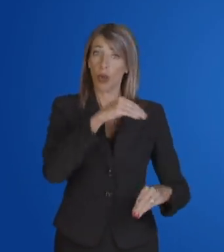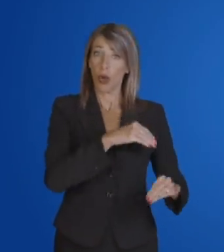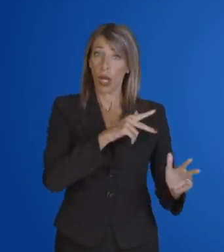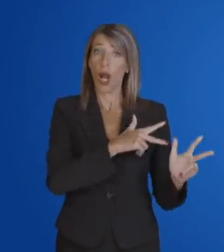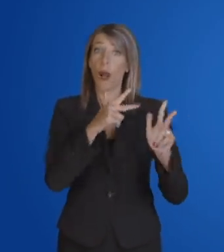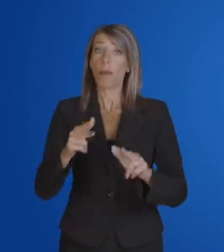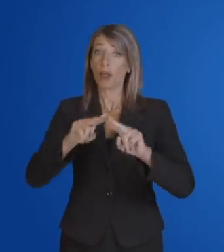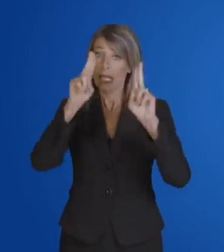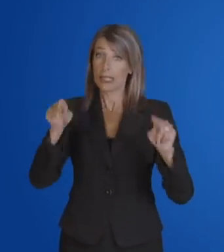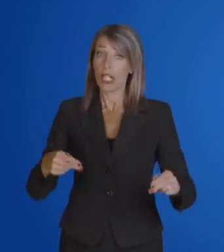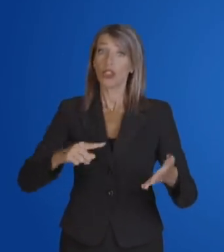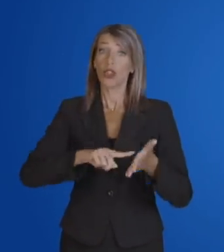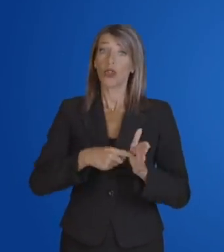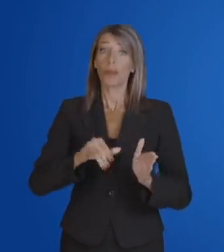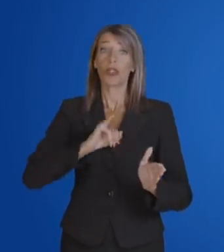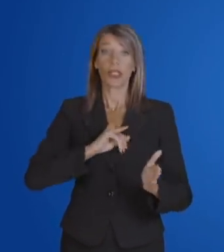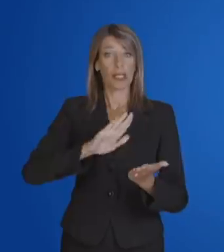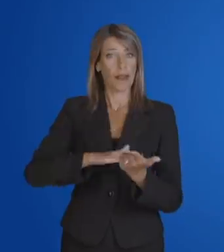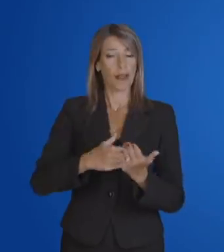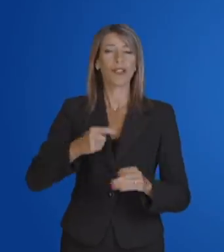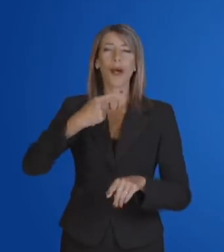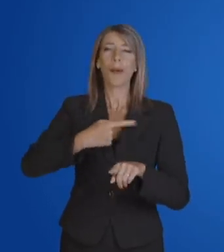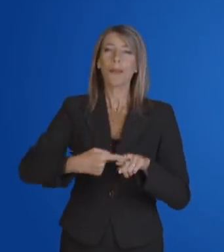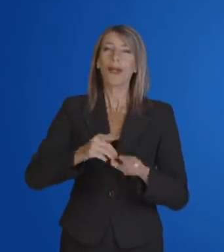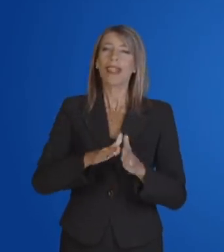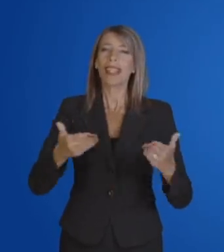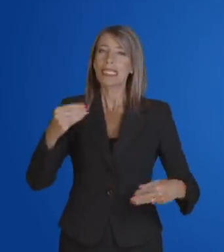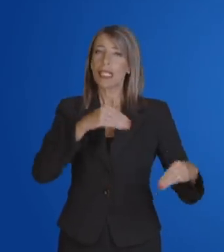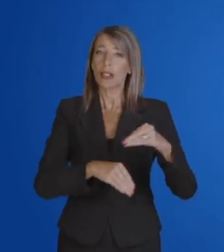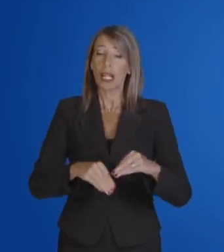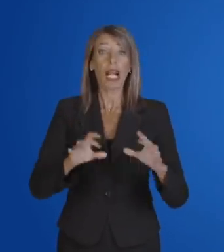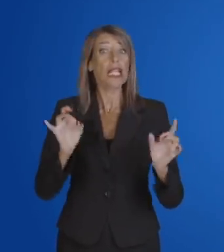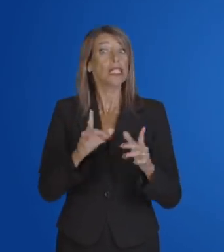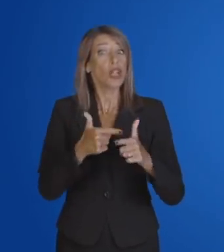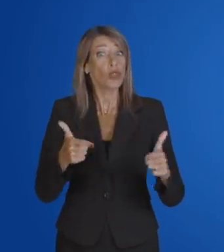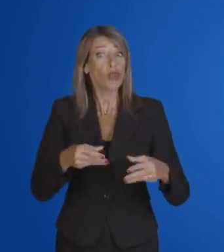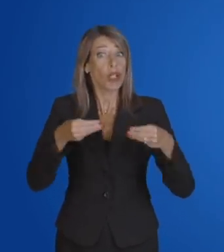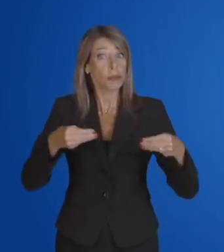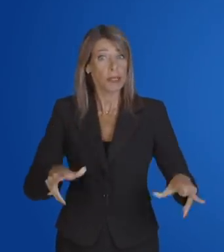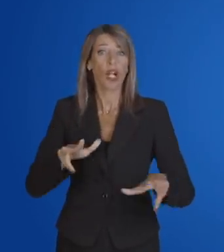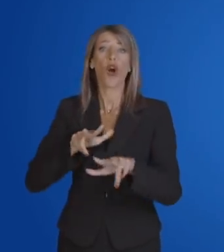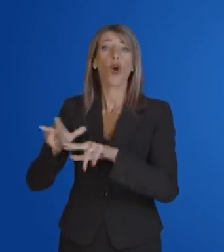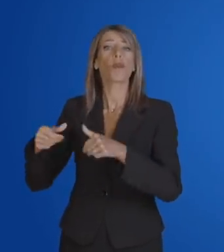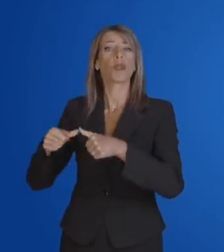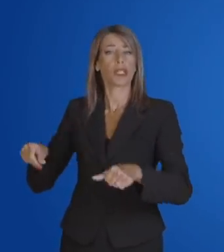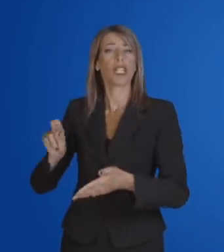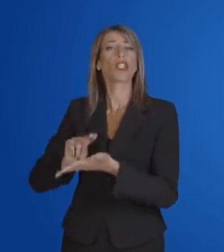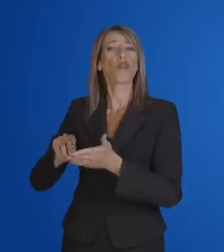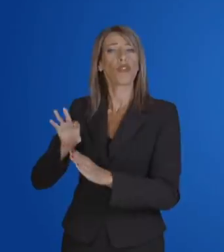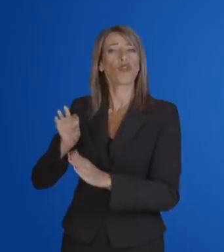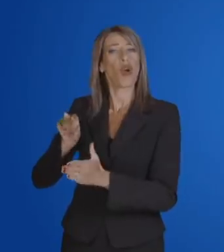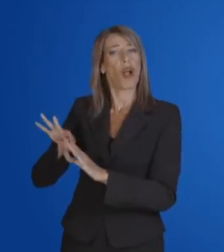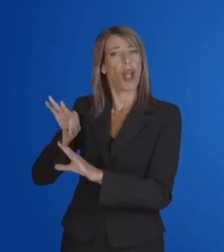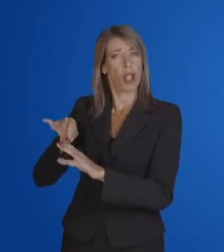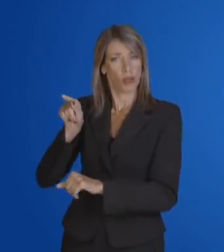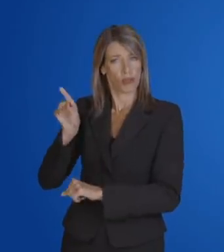di identità valido e la tessera elettorale. Chi non ha la tessera o la smarrita può richiederla all'ufficio elettorale del comune di residenza.